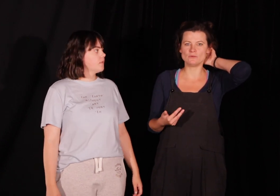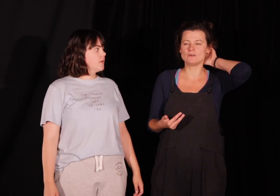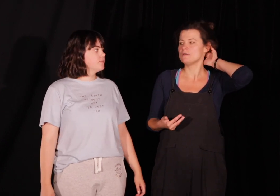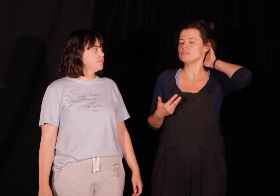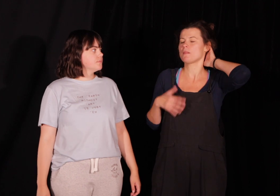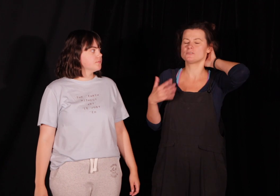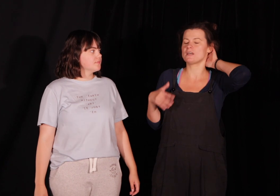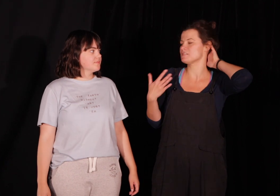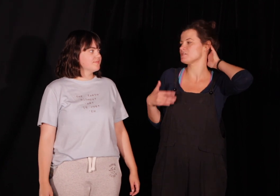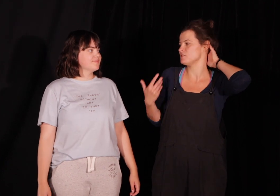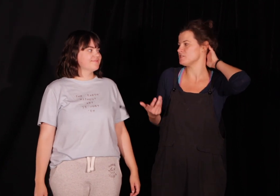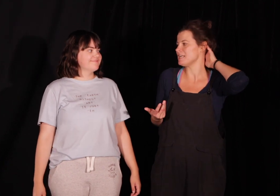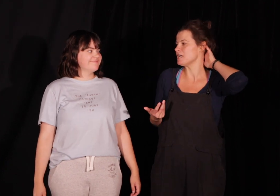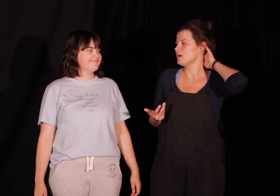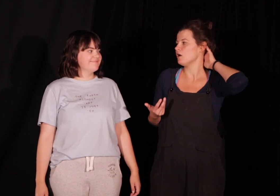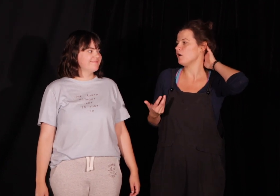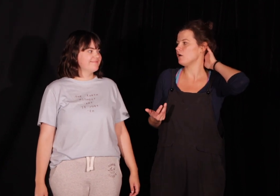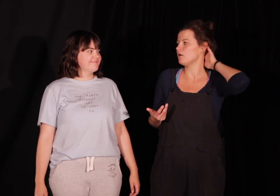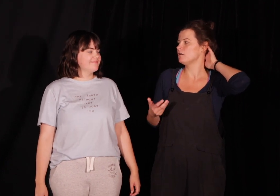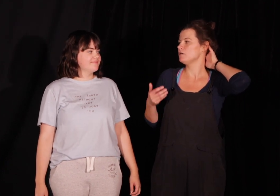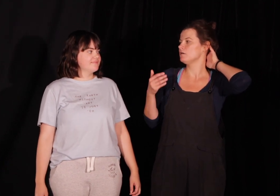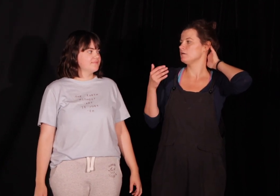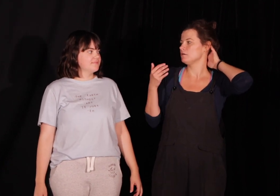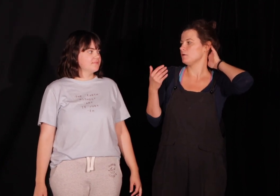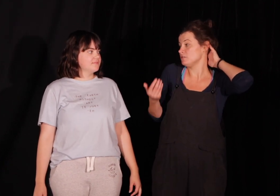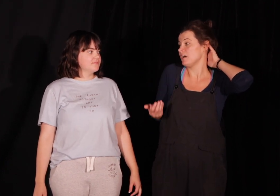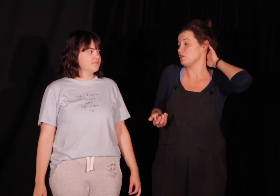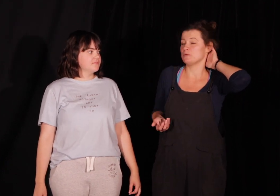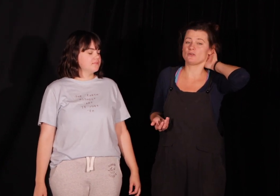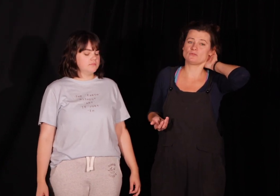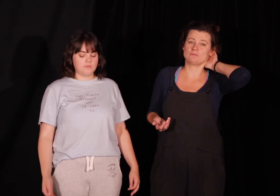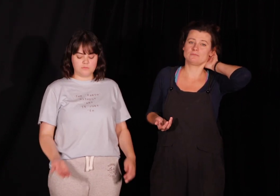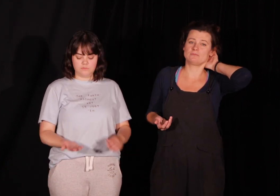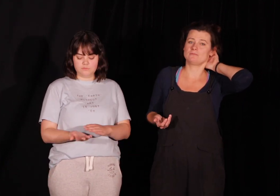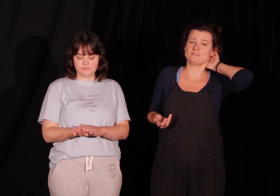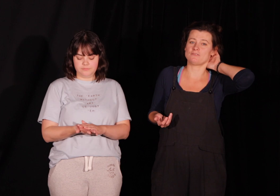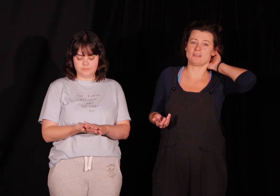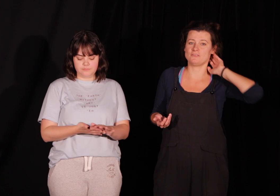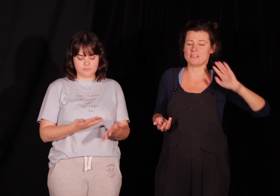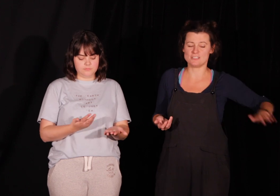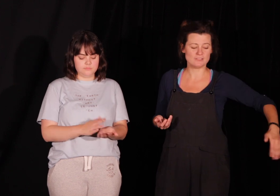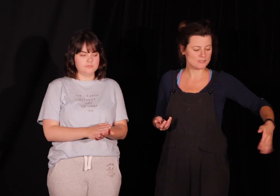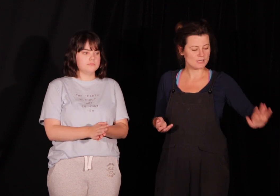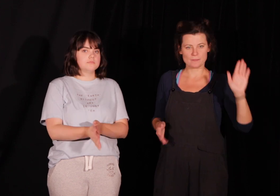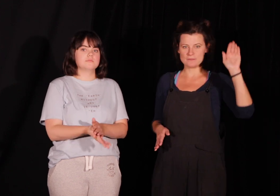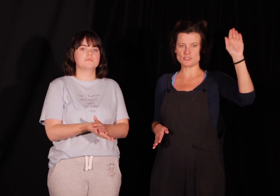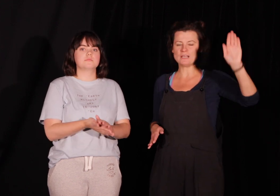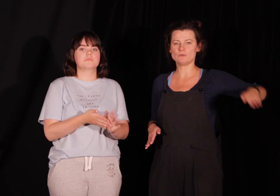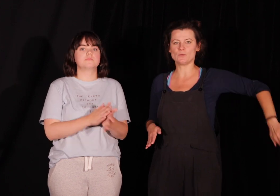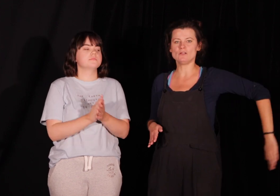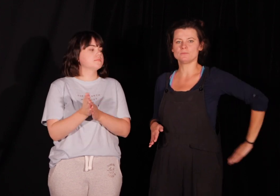o oddychanie po prostu zawsze i wszędzie. Więc naszą lewą dłoń